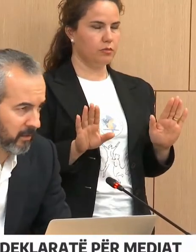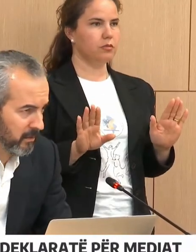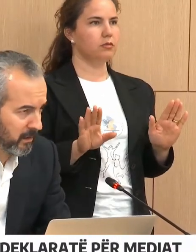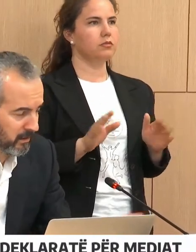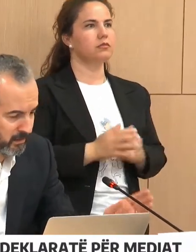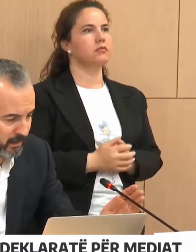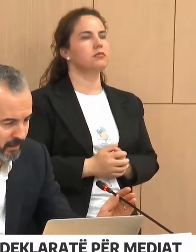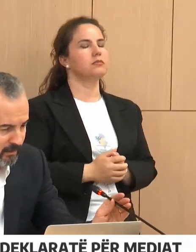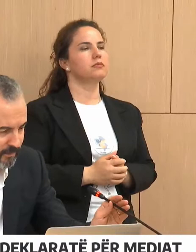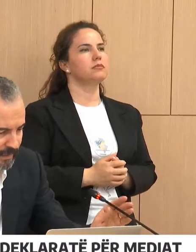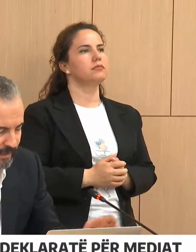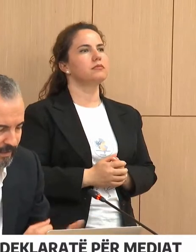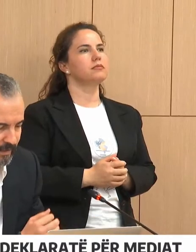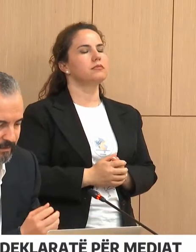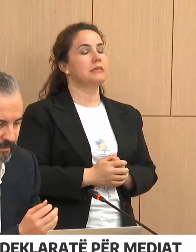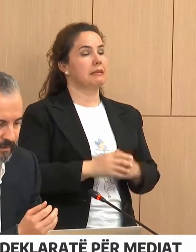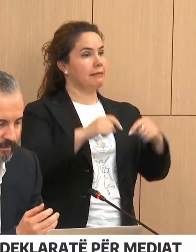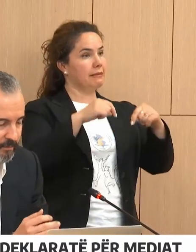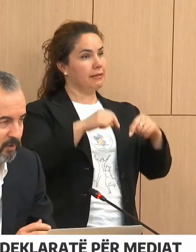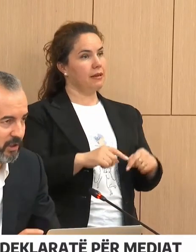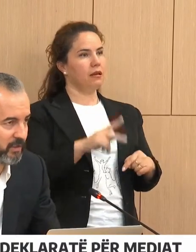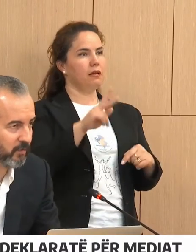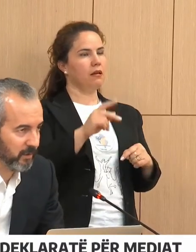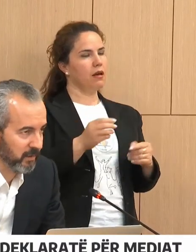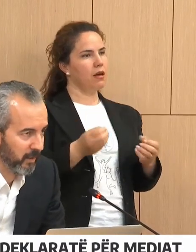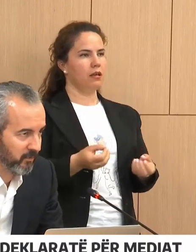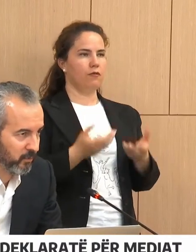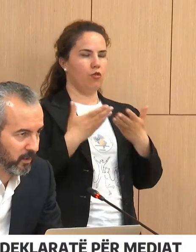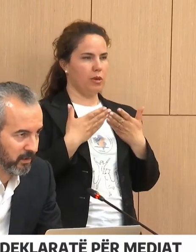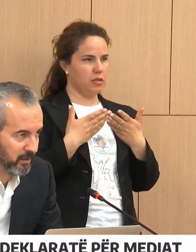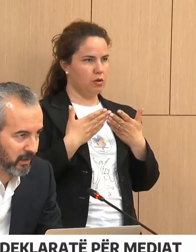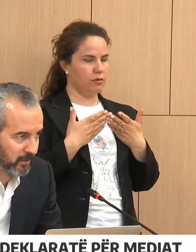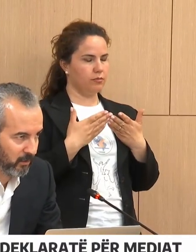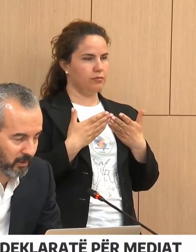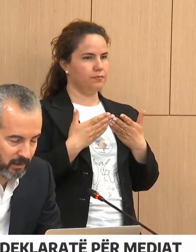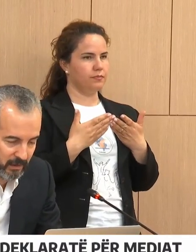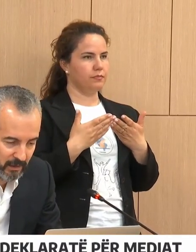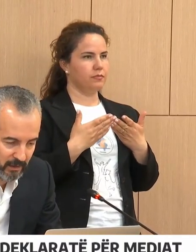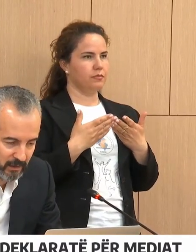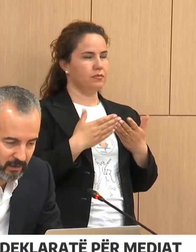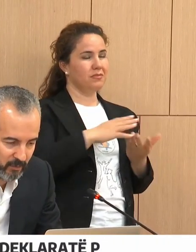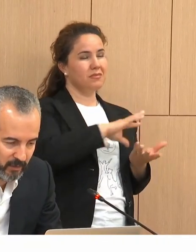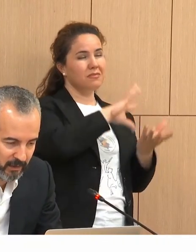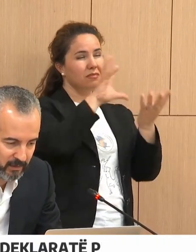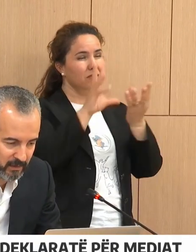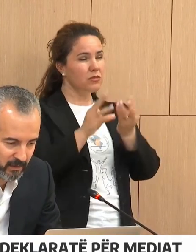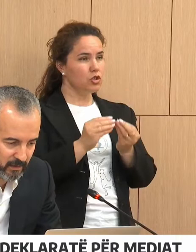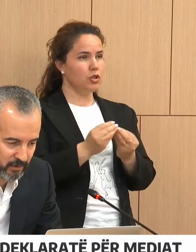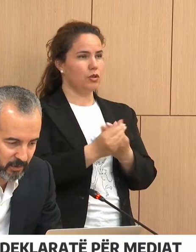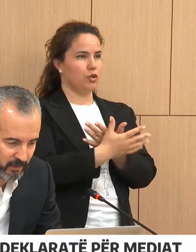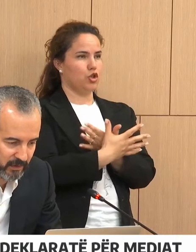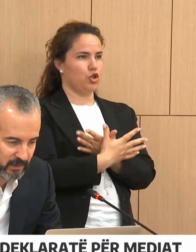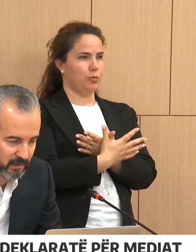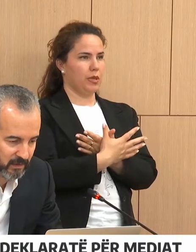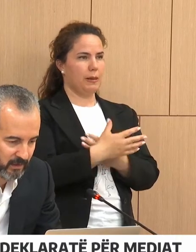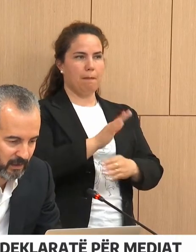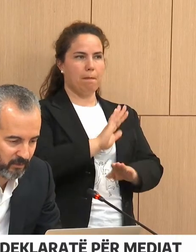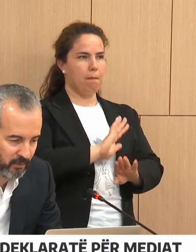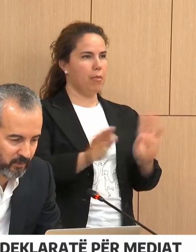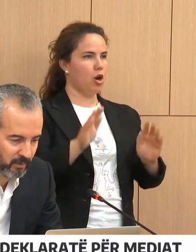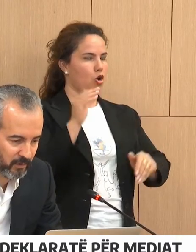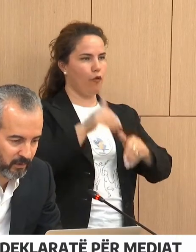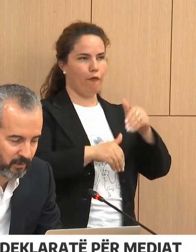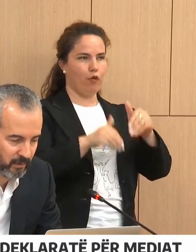Kemi një të dhënë që lidhet me... Procesit votimit ka përfunduar në gjithë teritorin e Republikës Shqipëris.